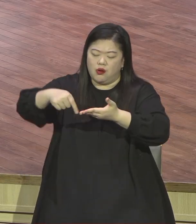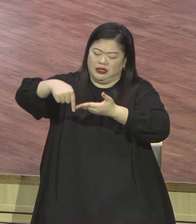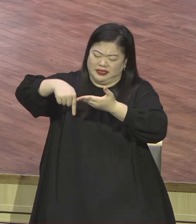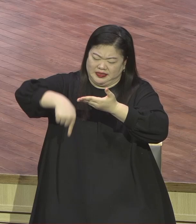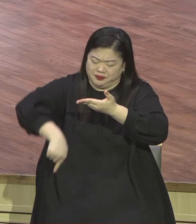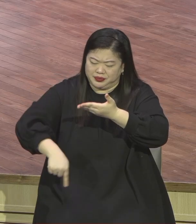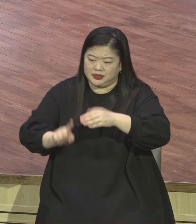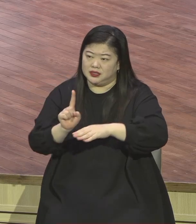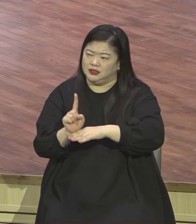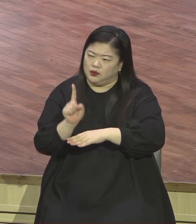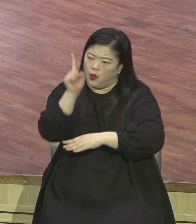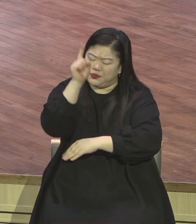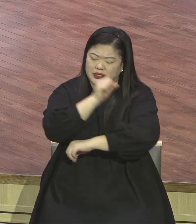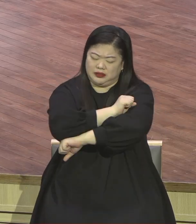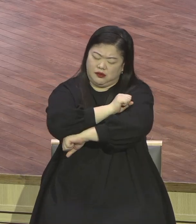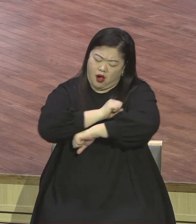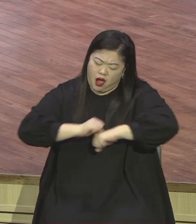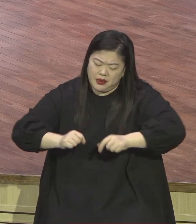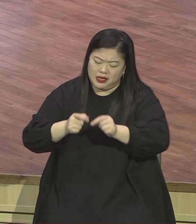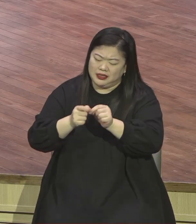그 어떤 것인지 체험하고 있다